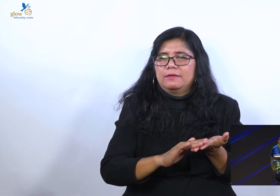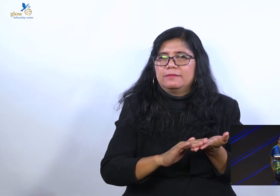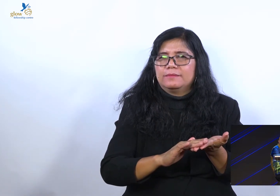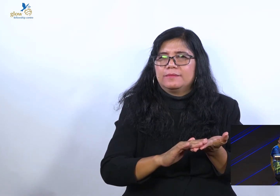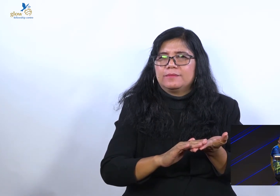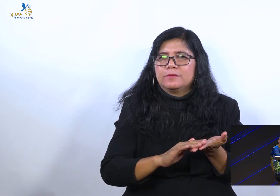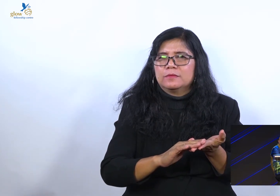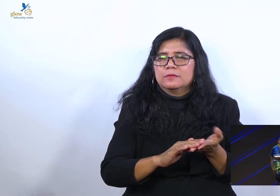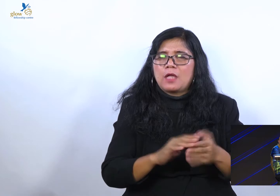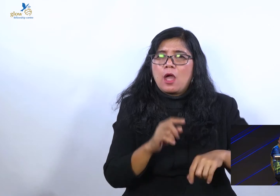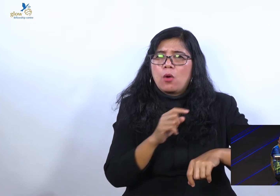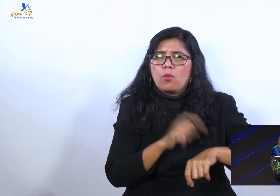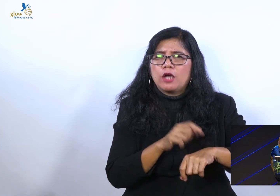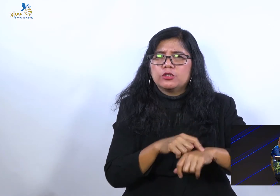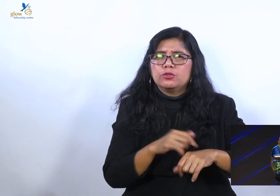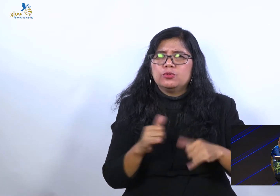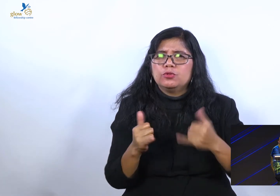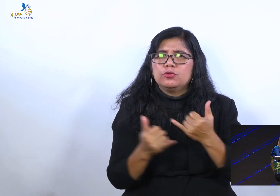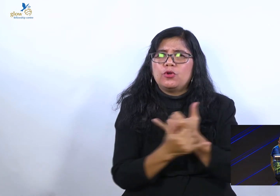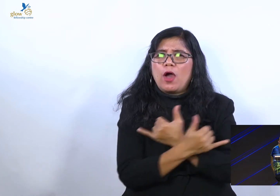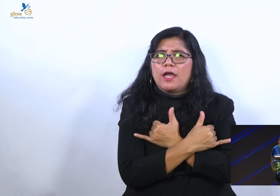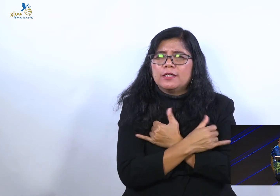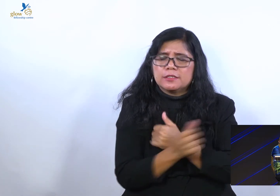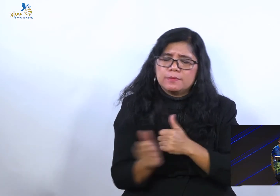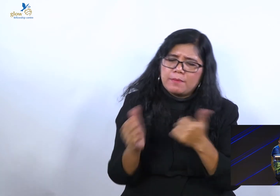Waktu Yohanes pembaptis, ajarkan baptis.